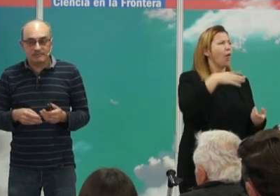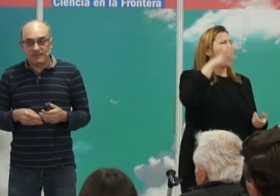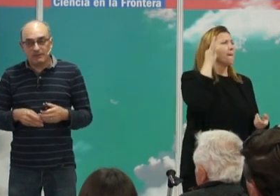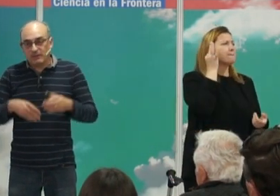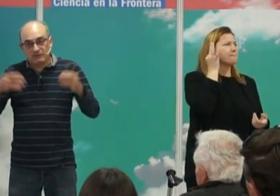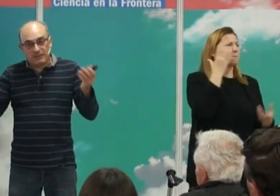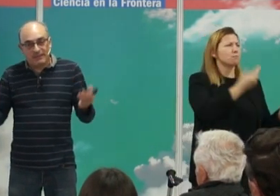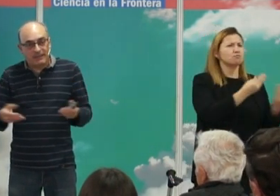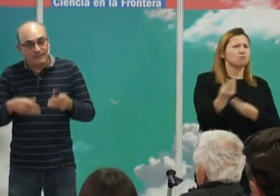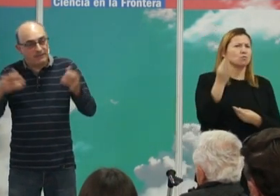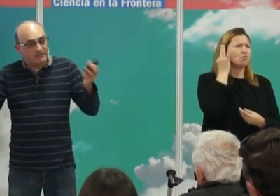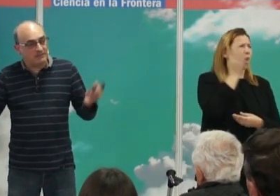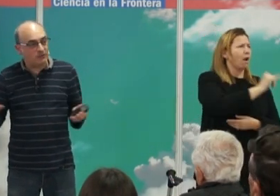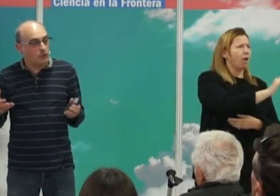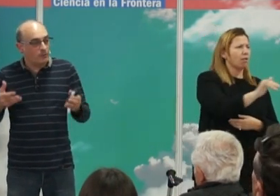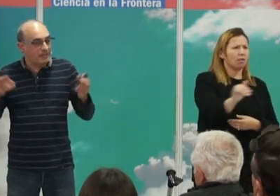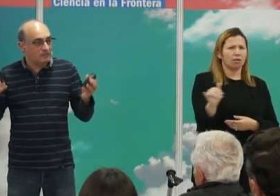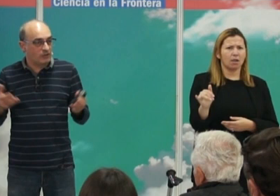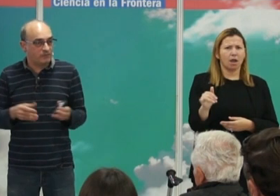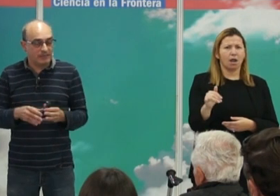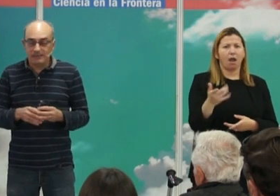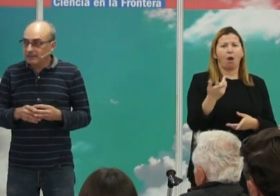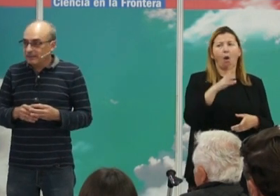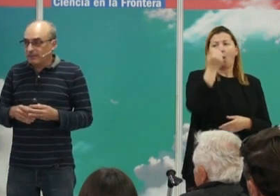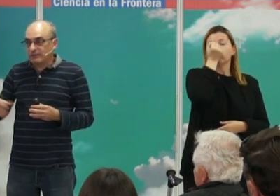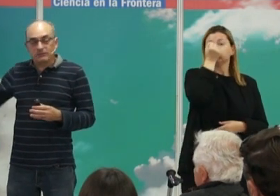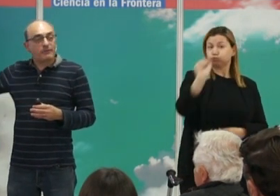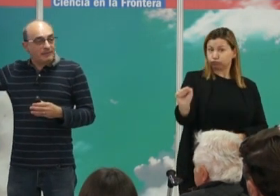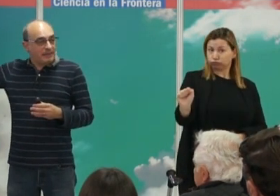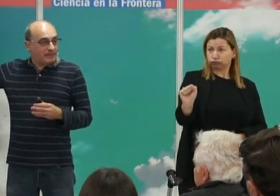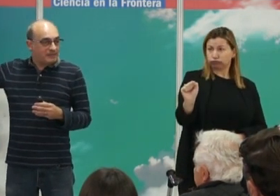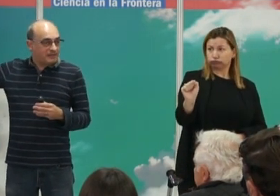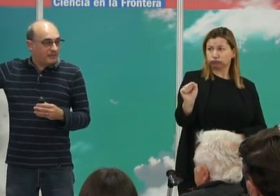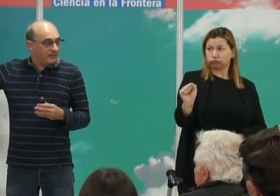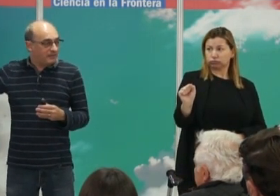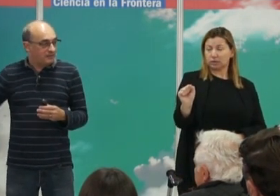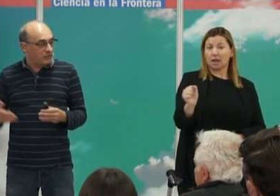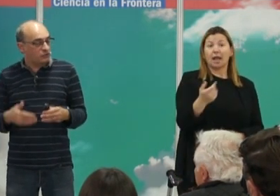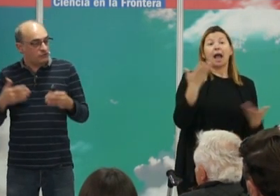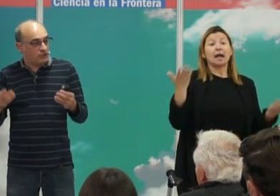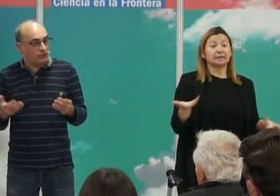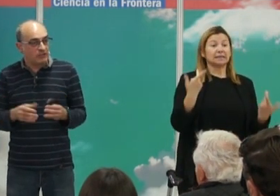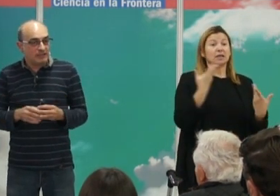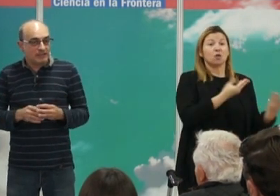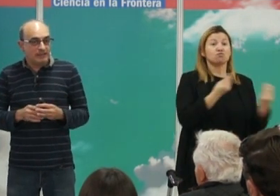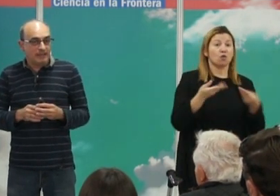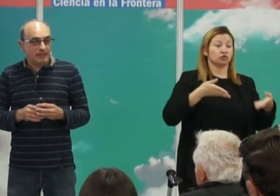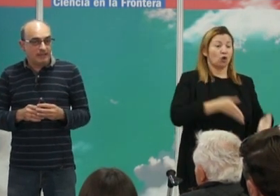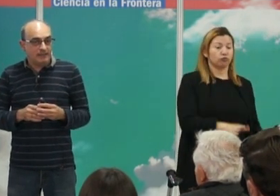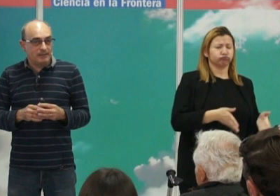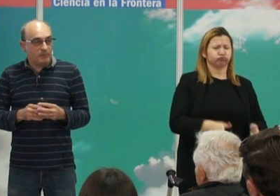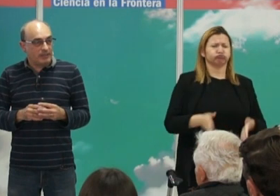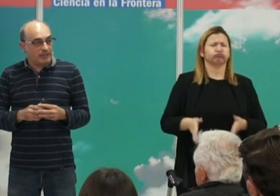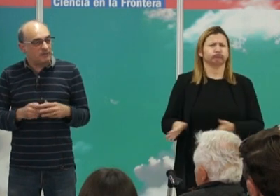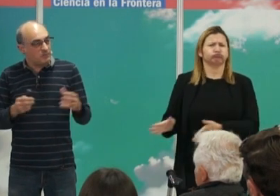podemos denominar a veces concubinas o lo que fuera y por tanto centenares de descendientes era otro signo de